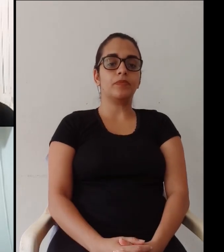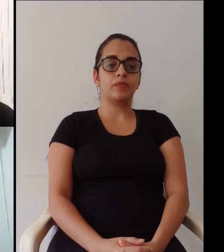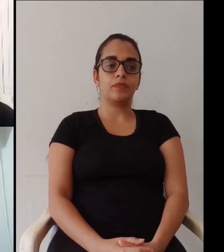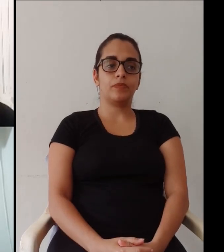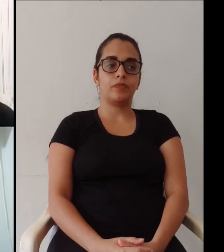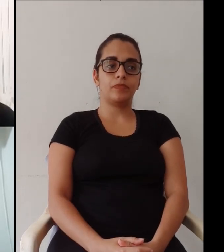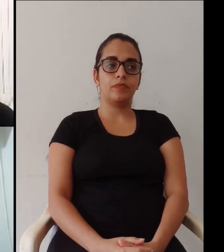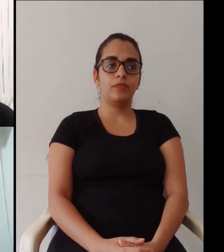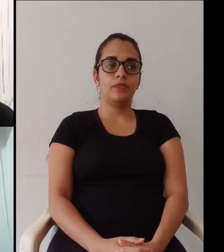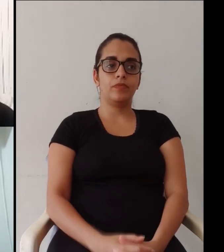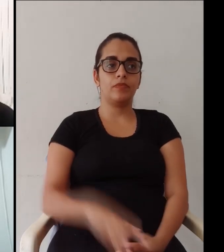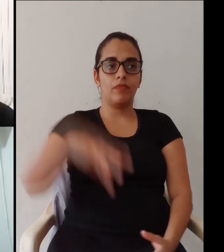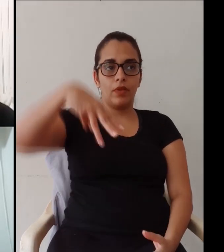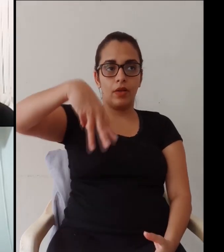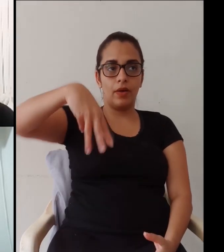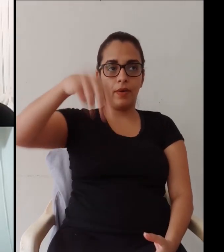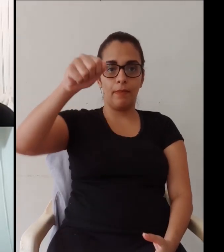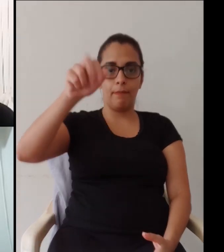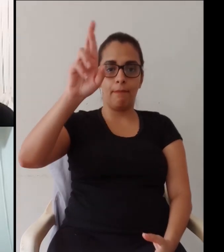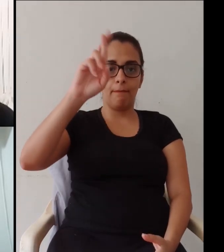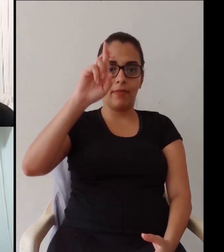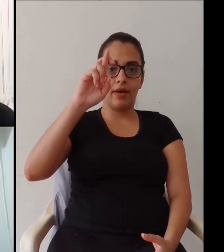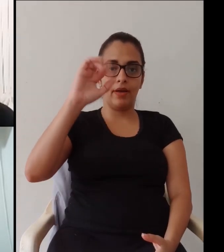grupo que precisa de algo mais direcionado